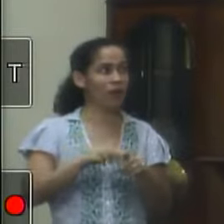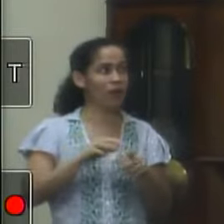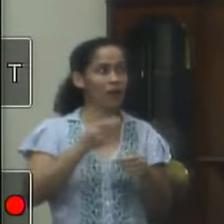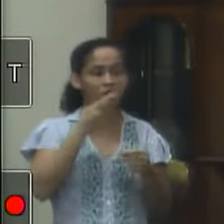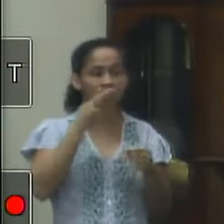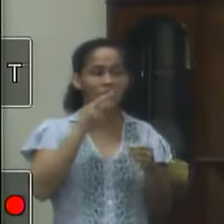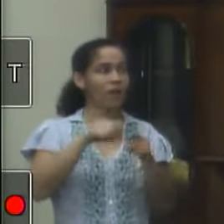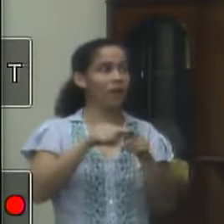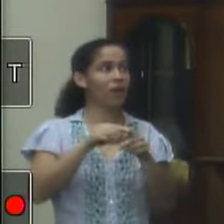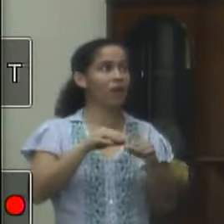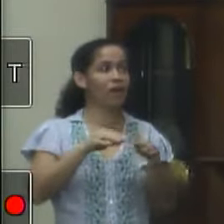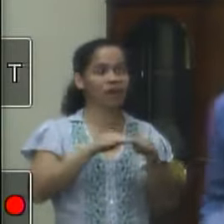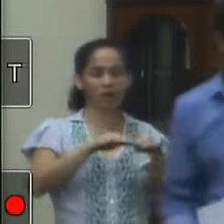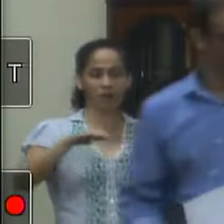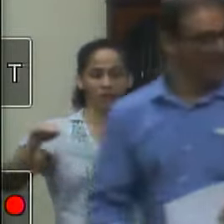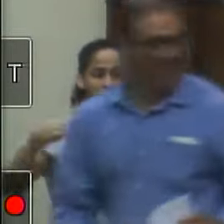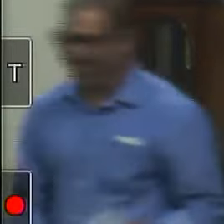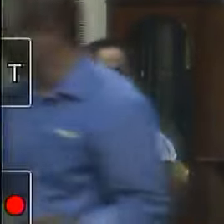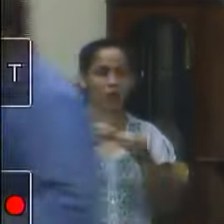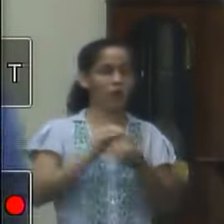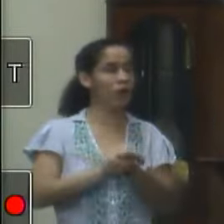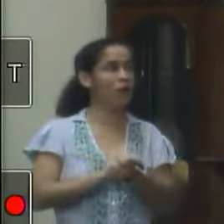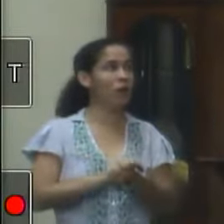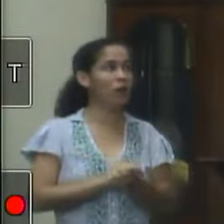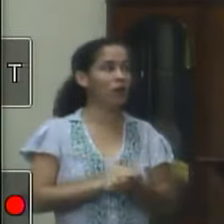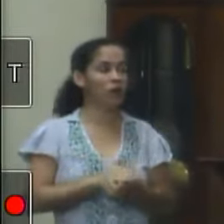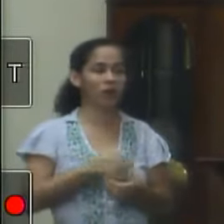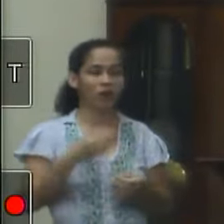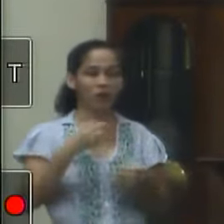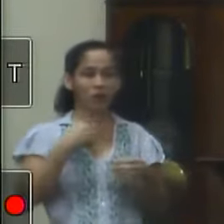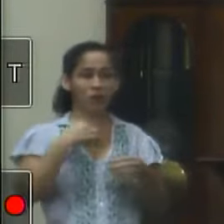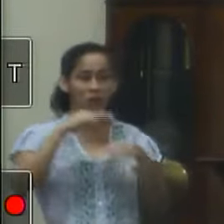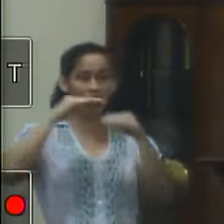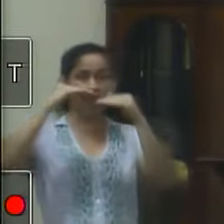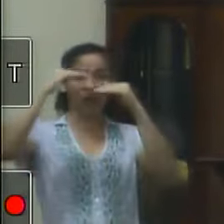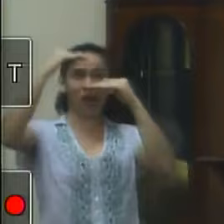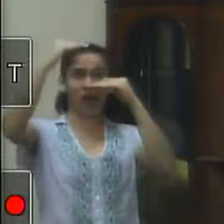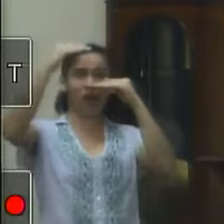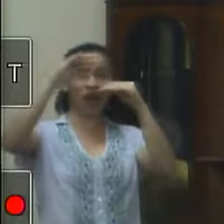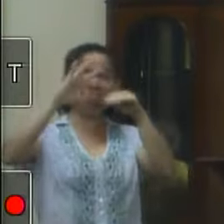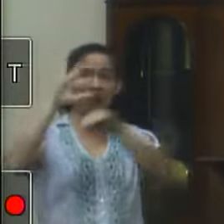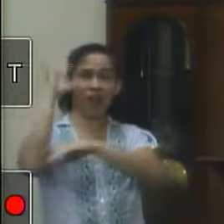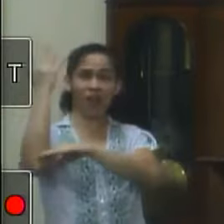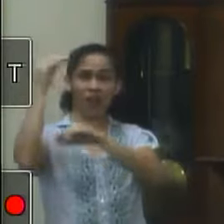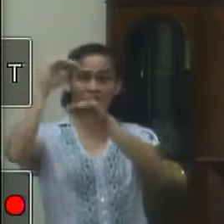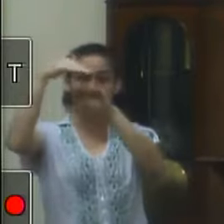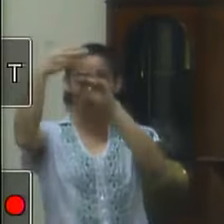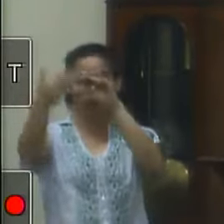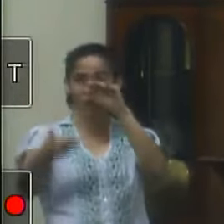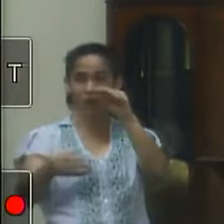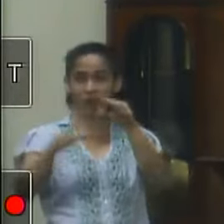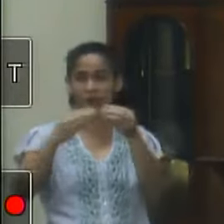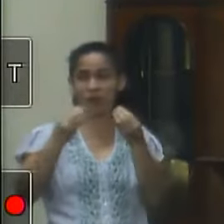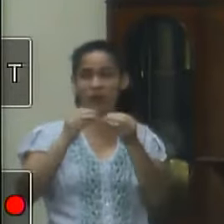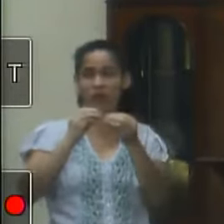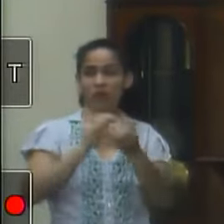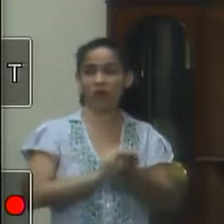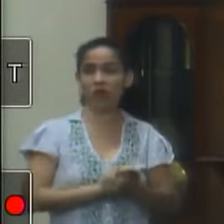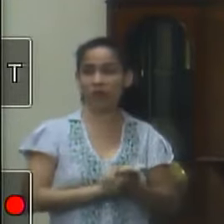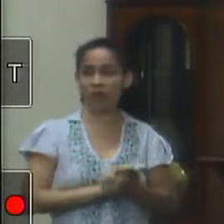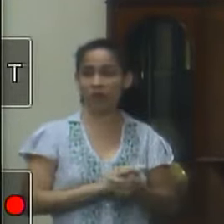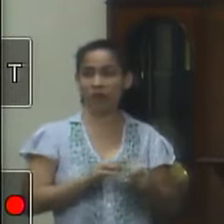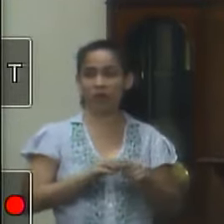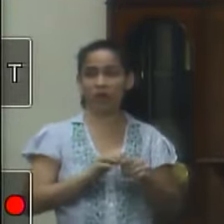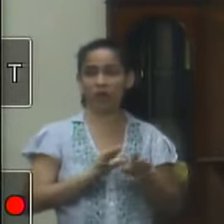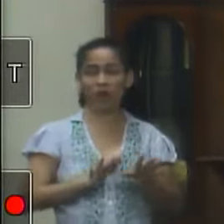vai fazer isso bota o bicicletário tira aquele pergolado lá que ninguém vai ficar tomando cachaça lá com o sol lá no meio da moela